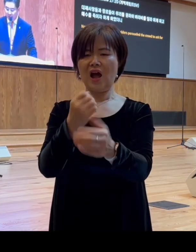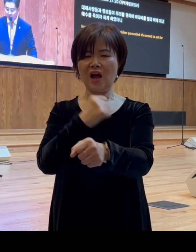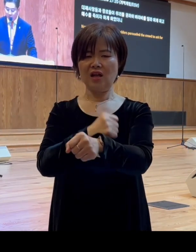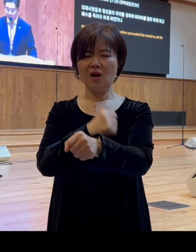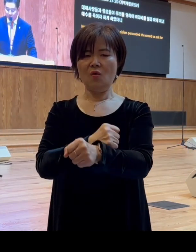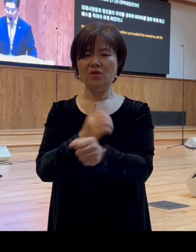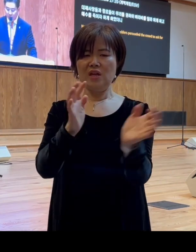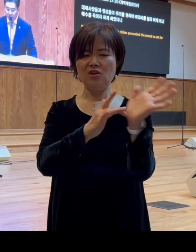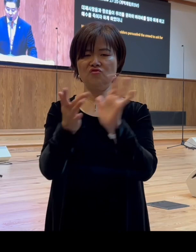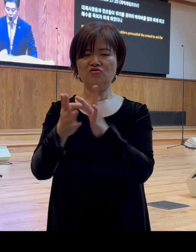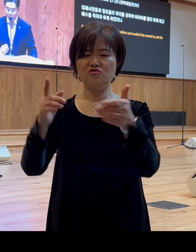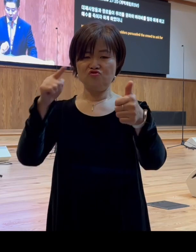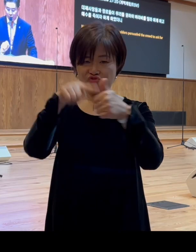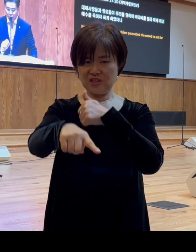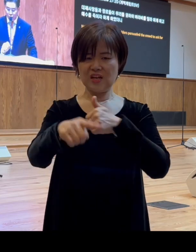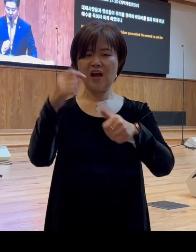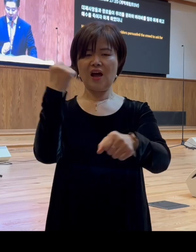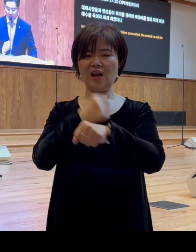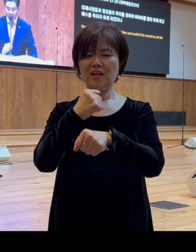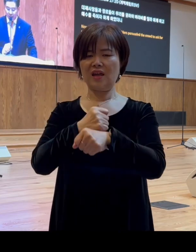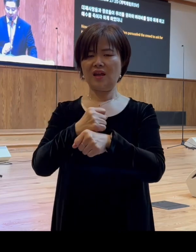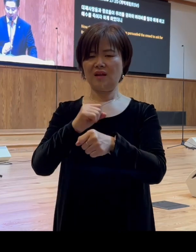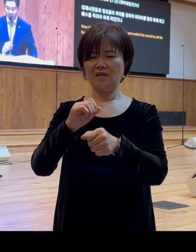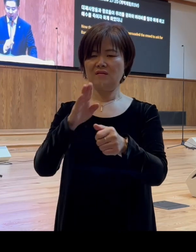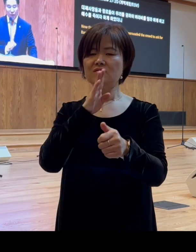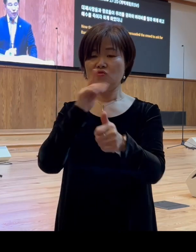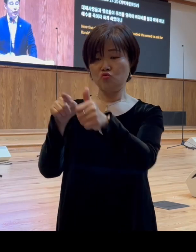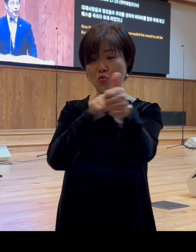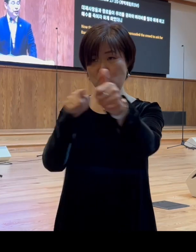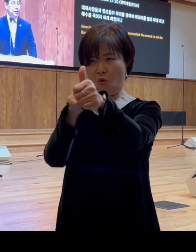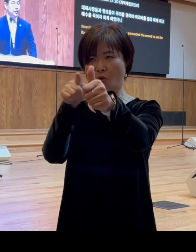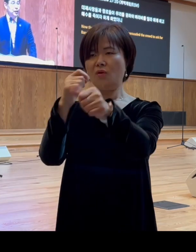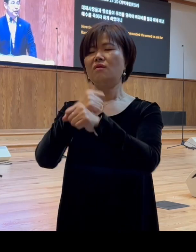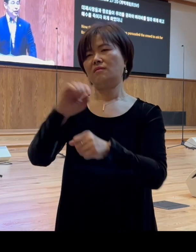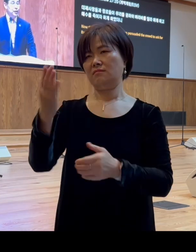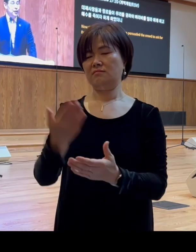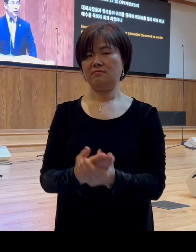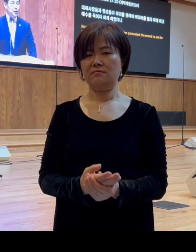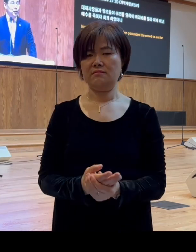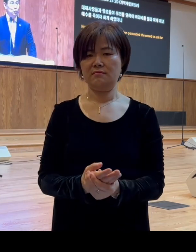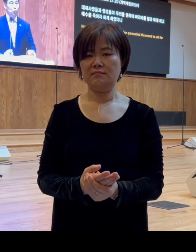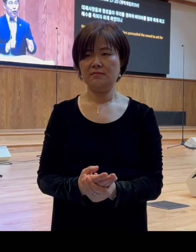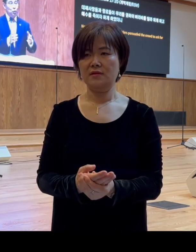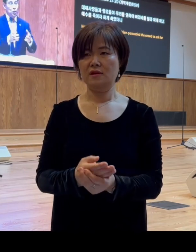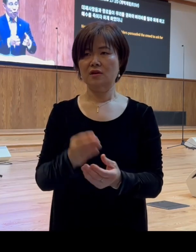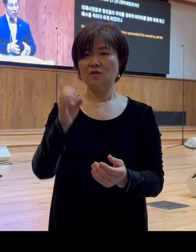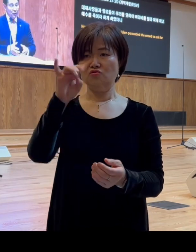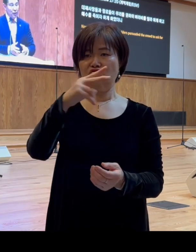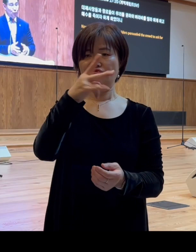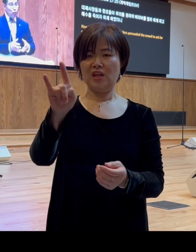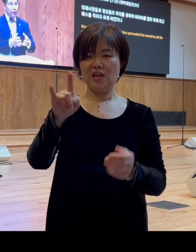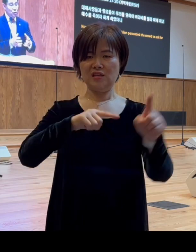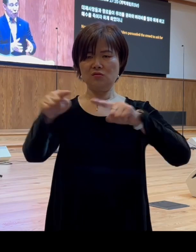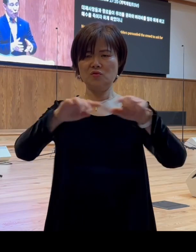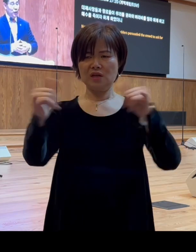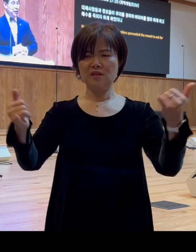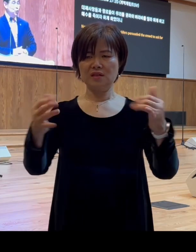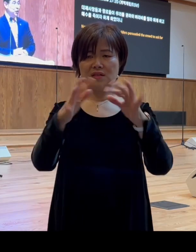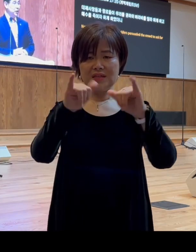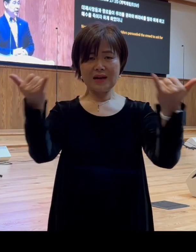예수를 죽이자 하게 하였더니 그럼 유대교 지도자들이 무리를 선동했다고 이야기하는데